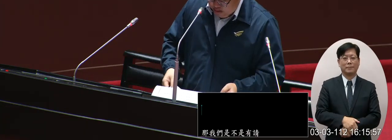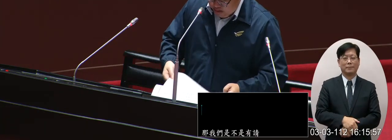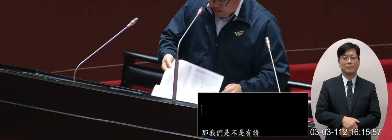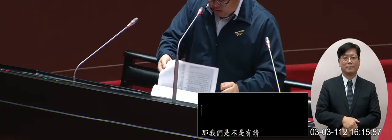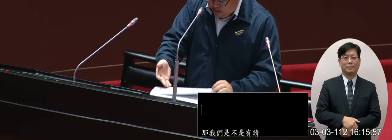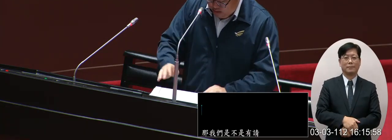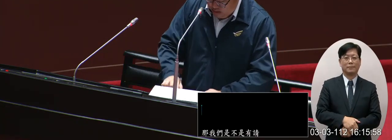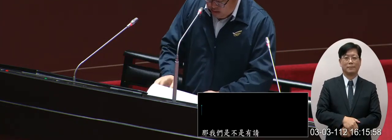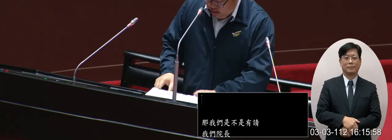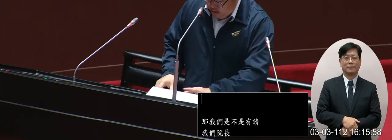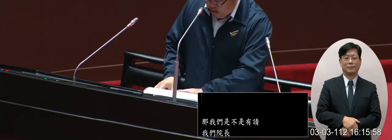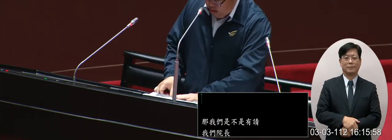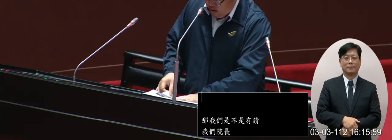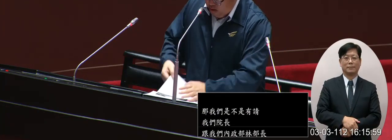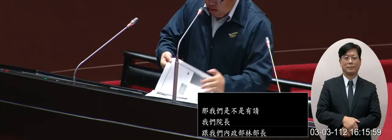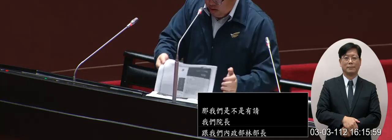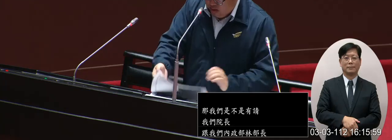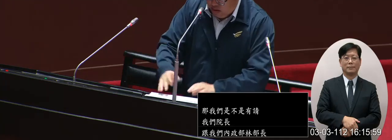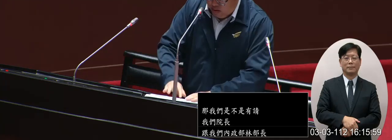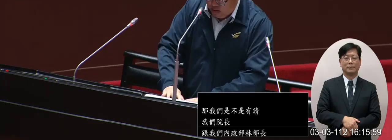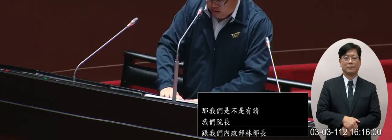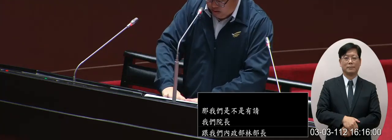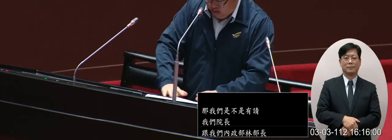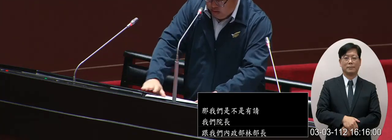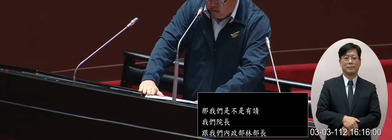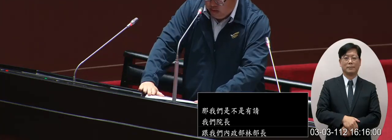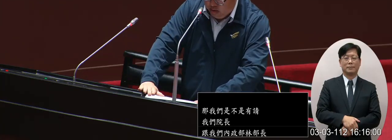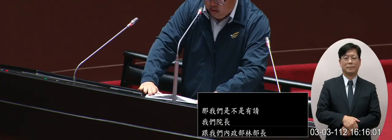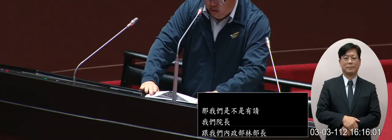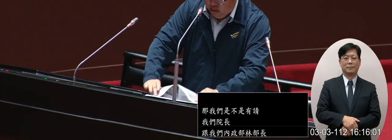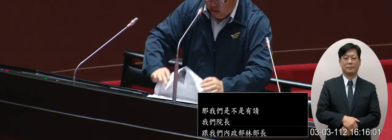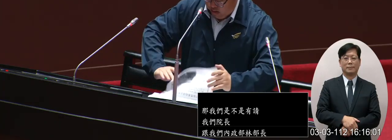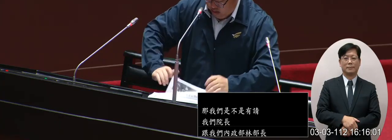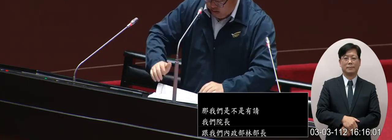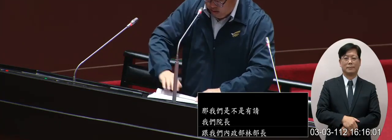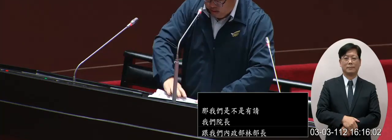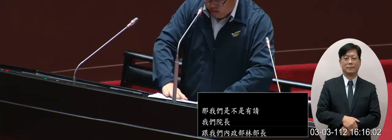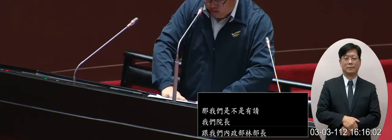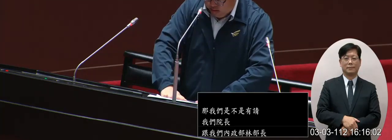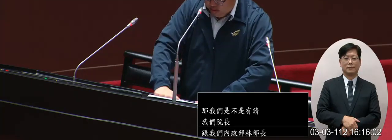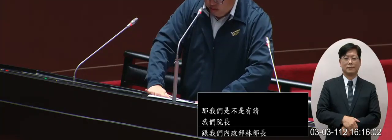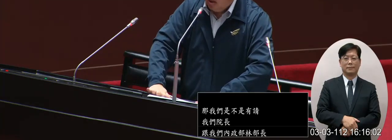詞曲宗盛 議員